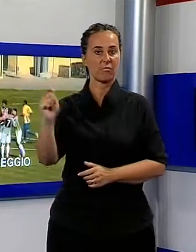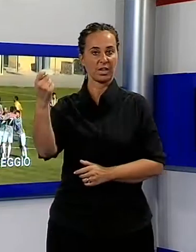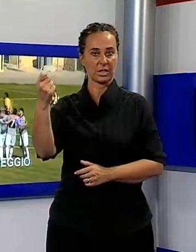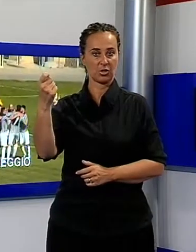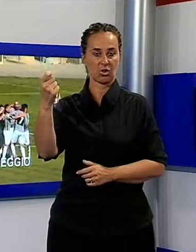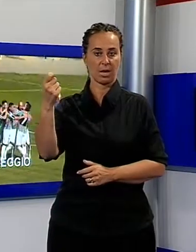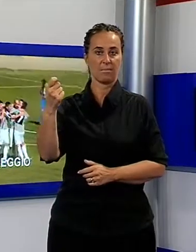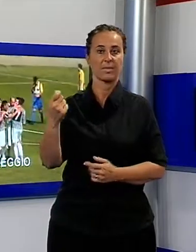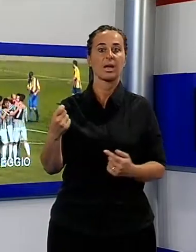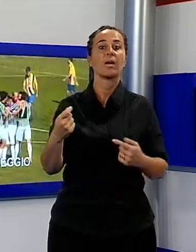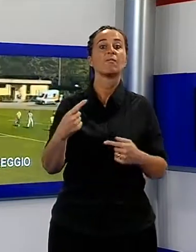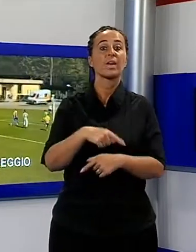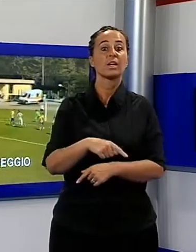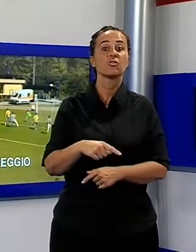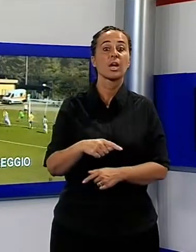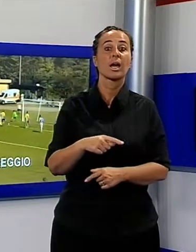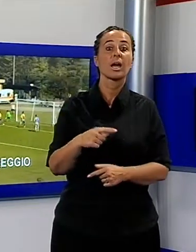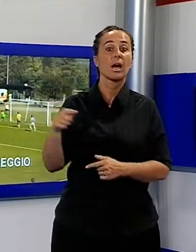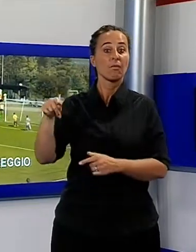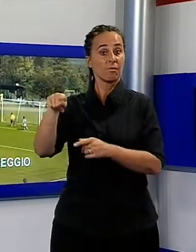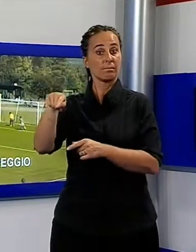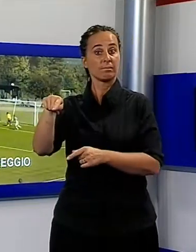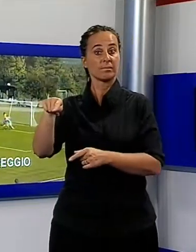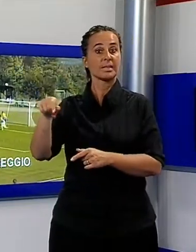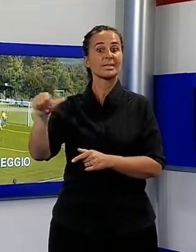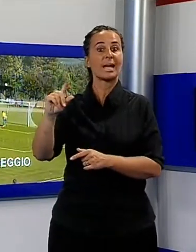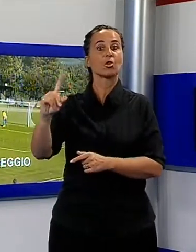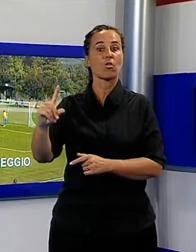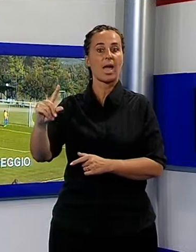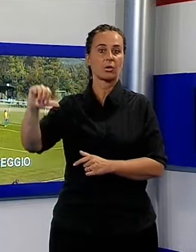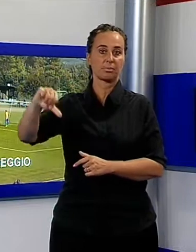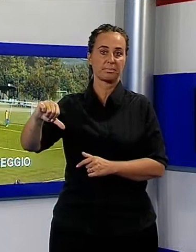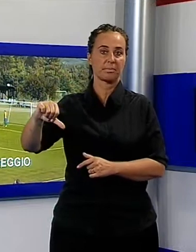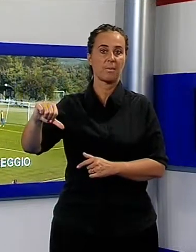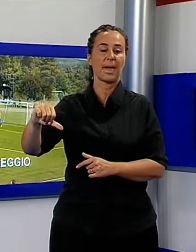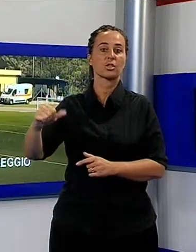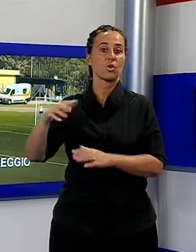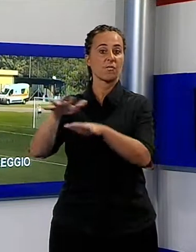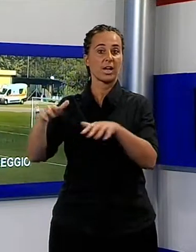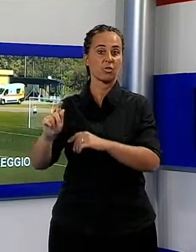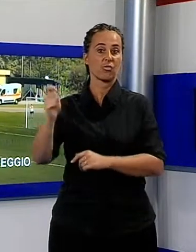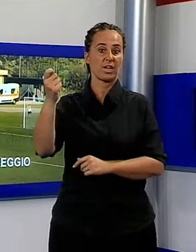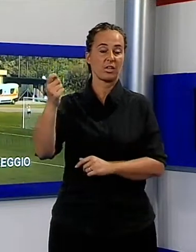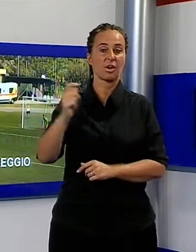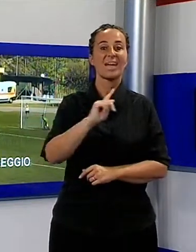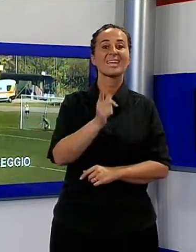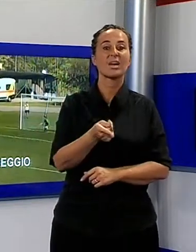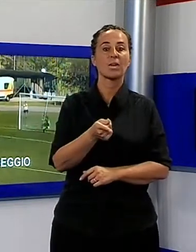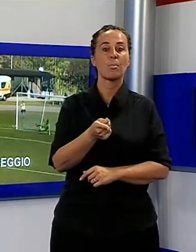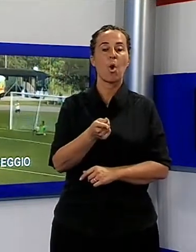Catini, mentre il Viareggio espugna il campo del San Donato Tavarnelle. Pareggio per il Ghibiborgo, sconfitta per il Real Forte, esonerato